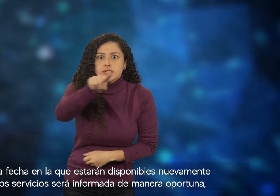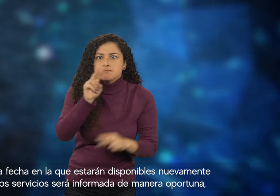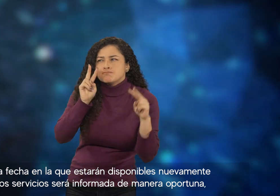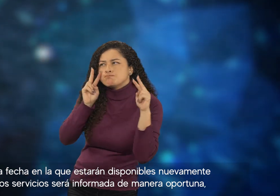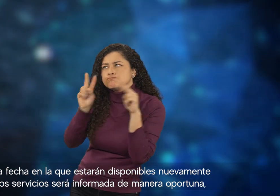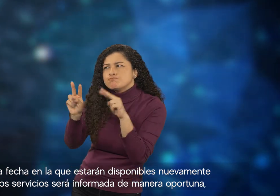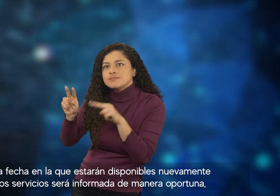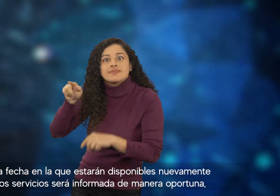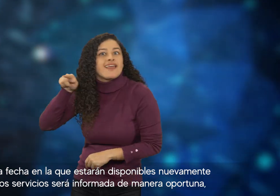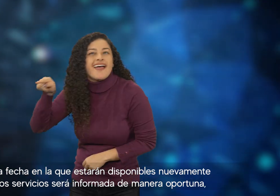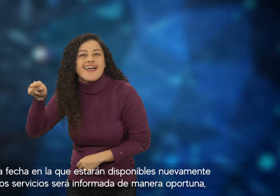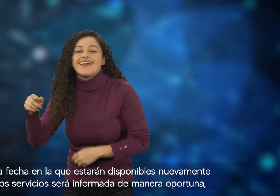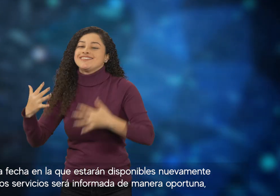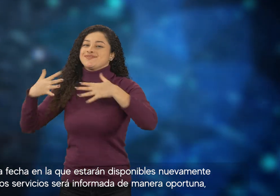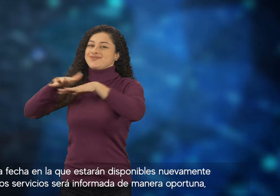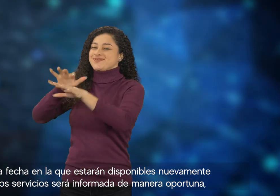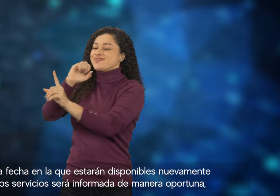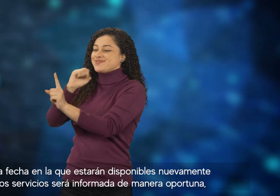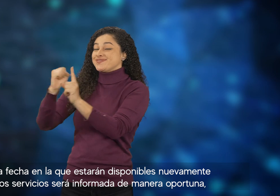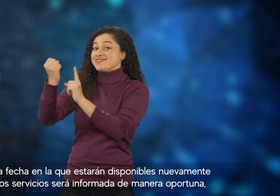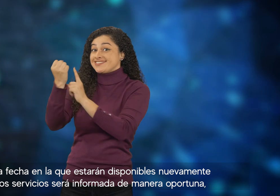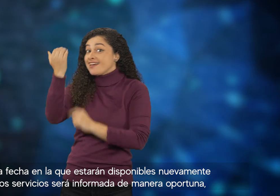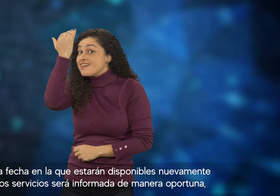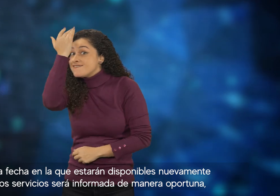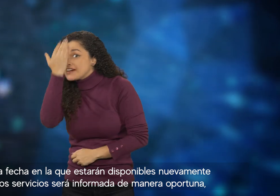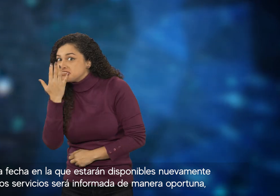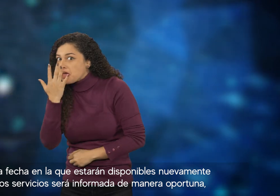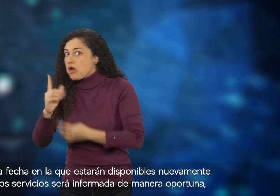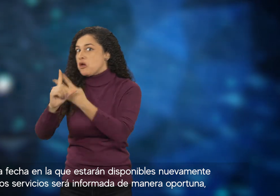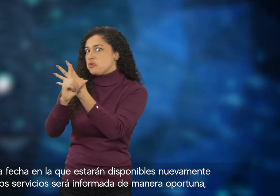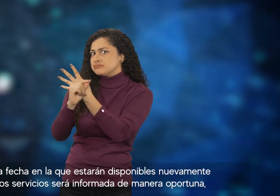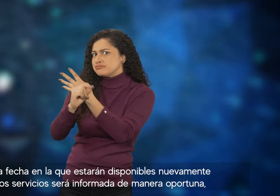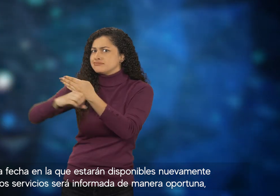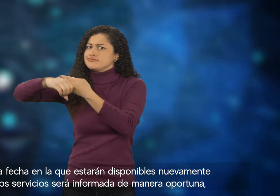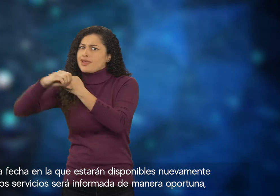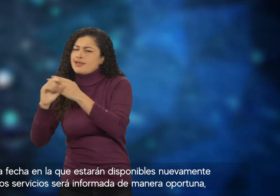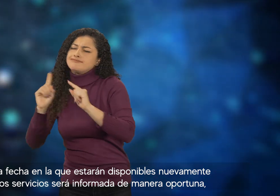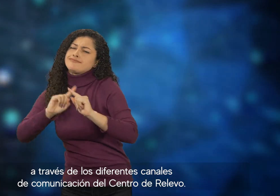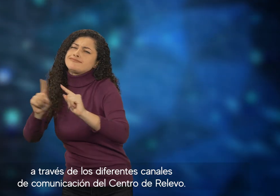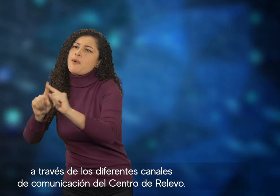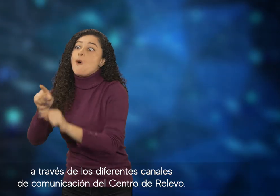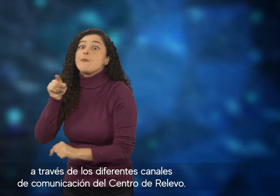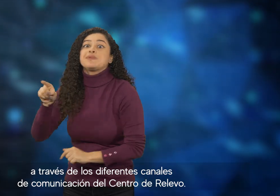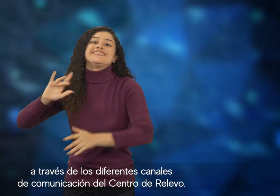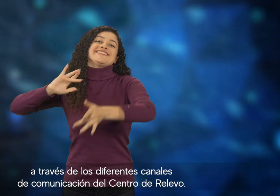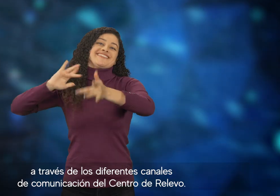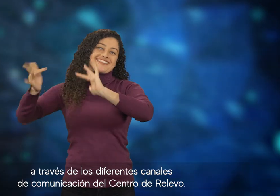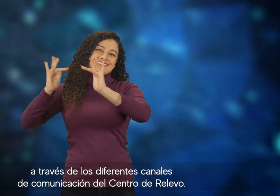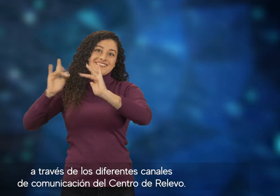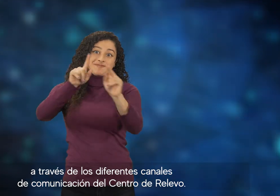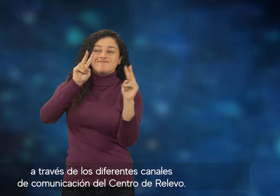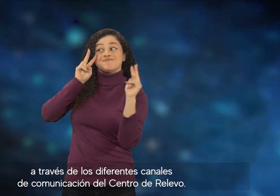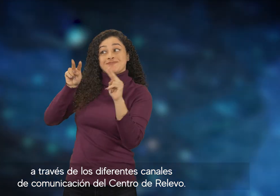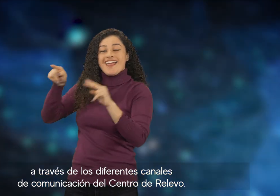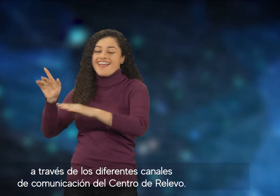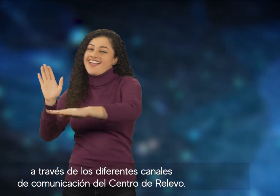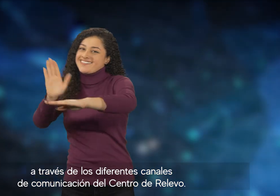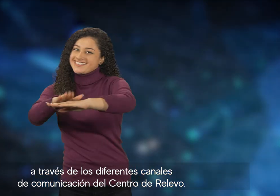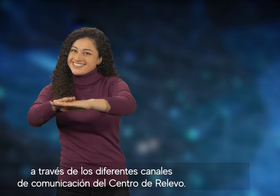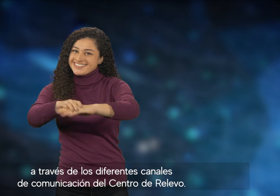fecha en la que estarán disponibles nuevamente los servicios será informada de manera oportuna a través de los diferentes canales de comunicación del centro